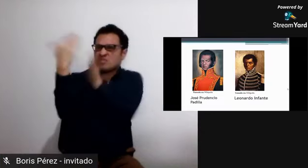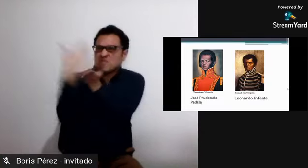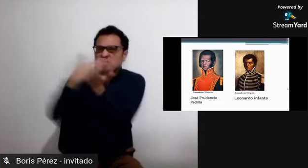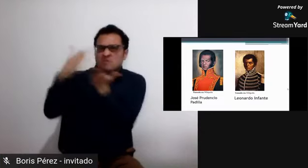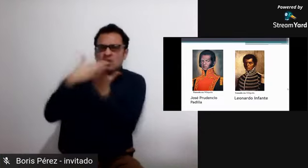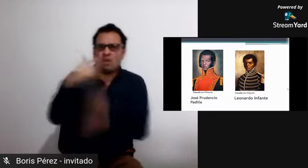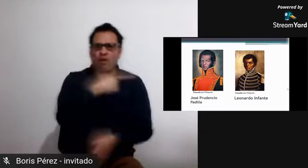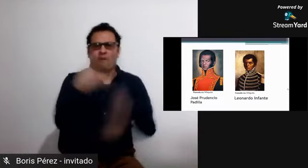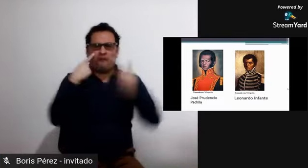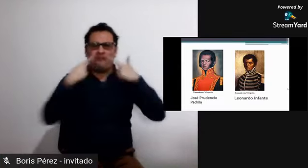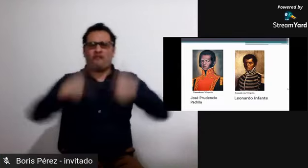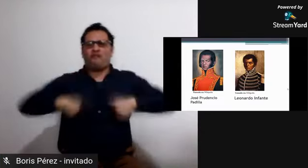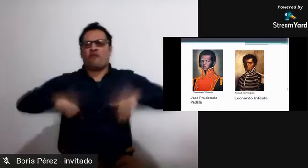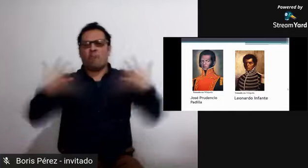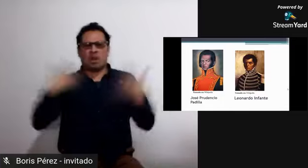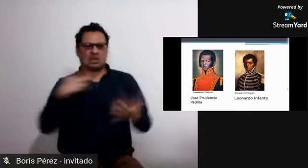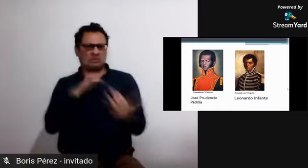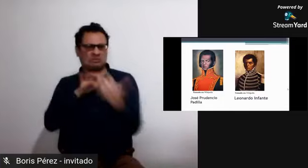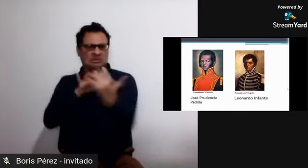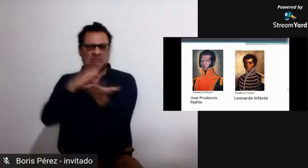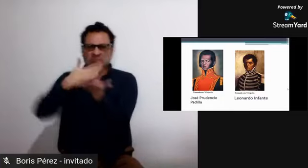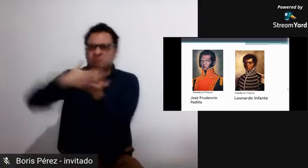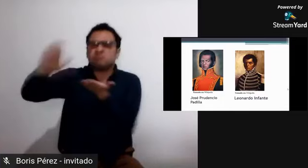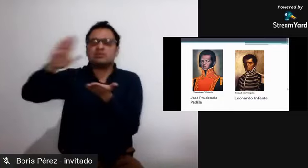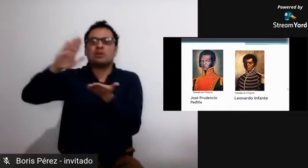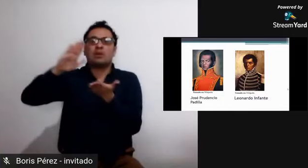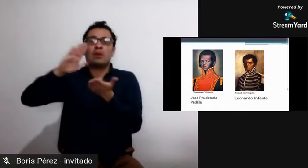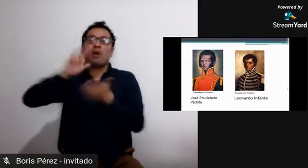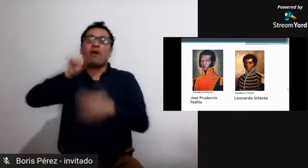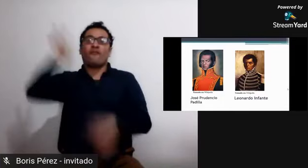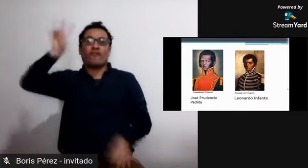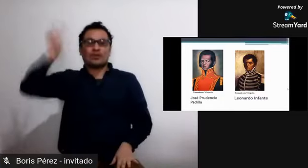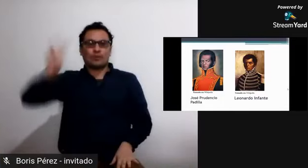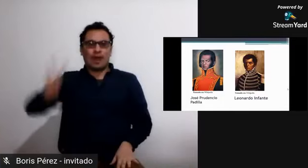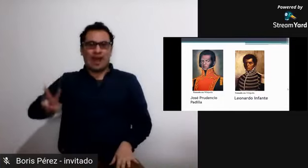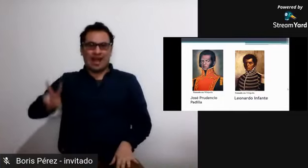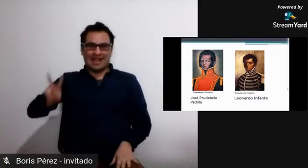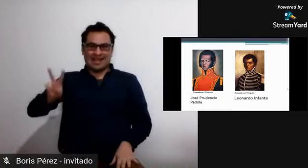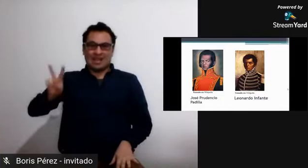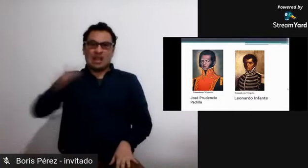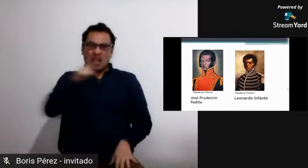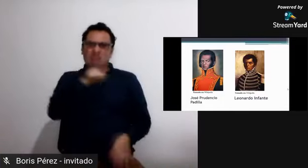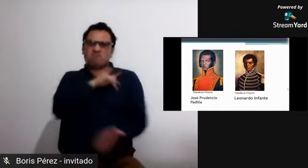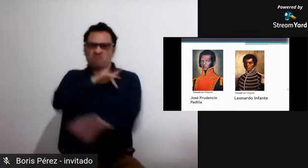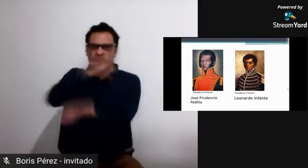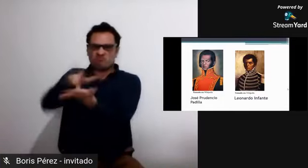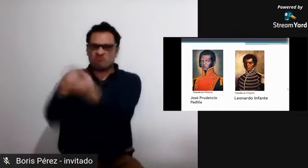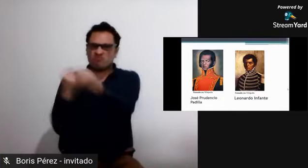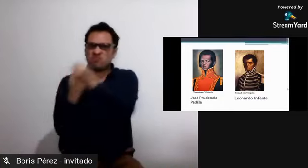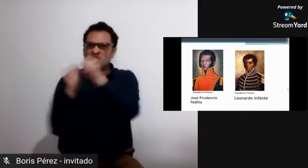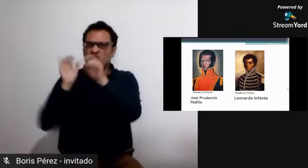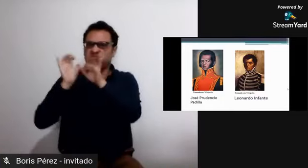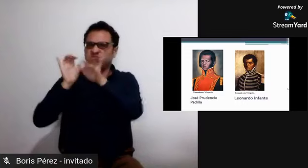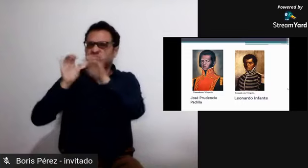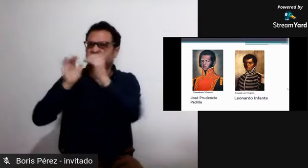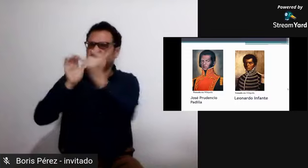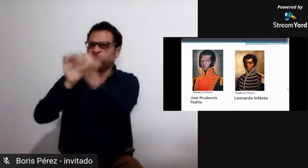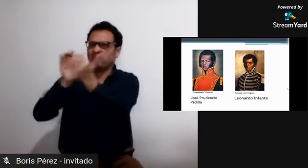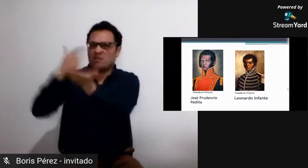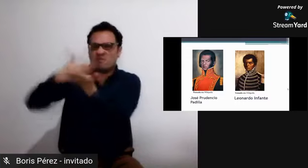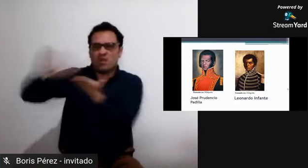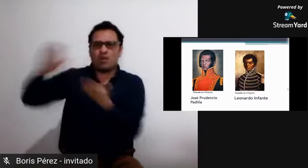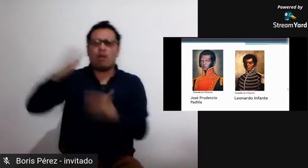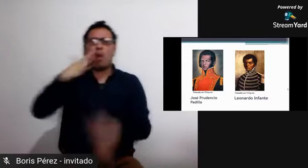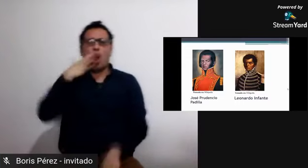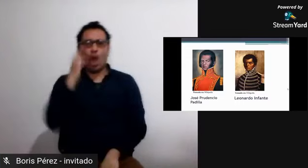la independencia, ubicado en la costa caribe del país, quien también ayudó a libertar a